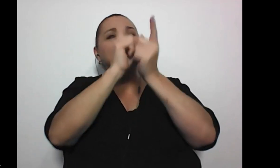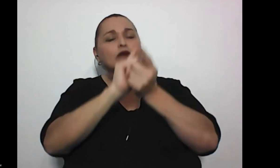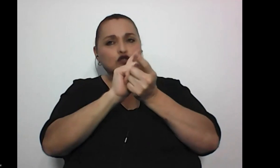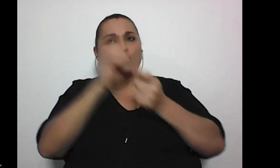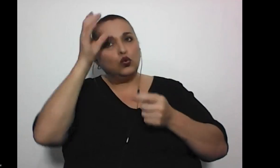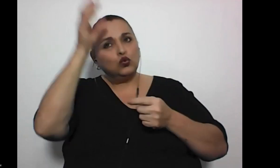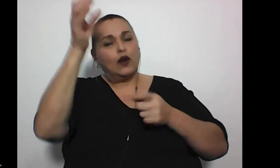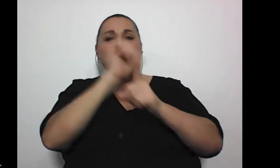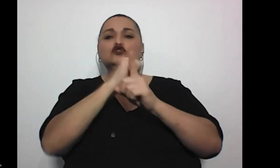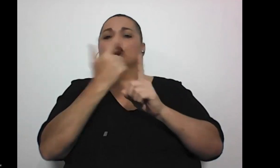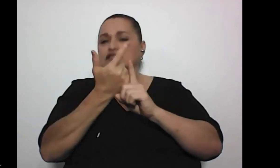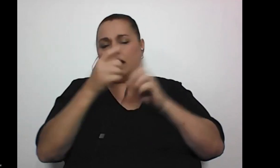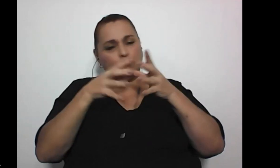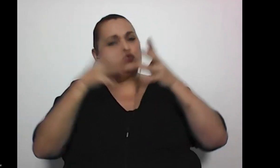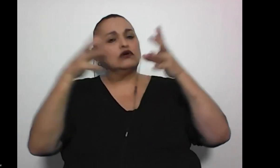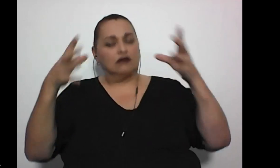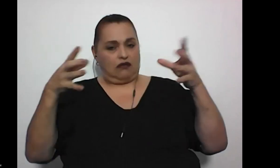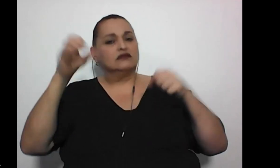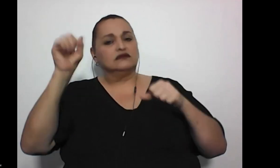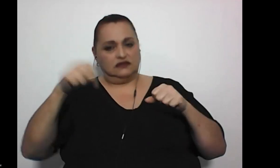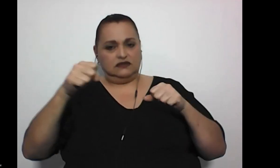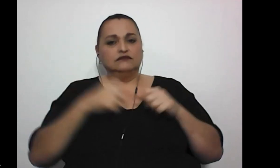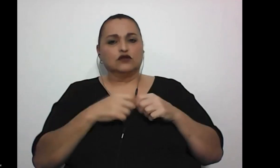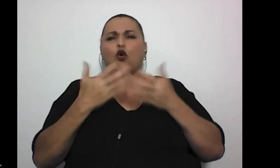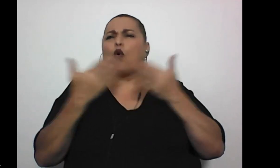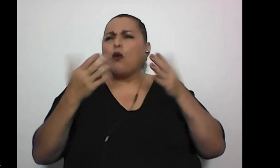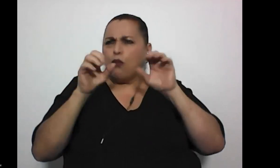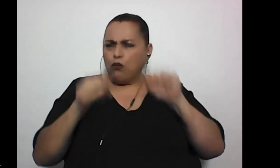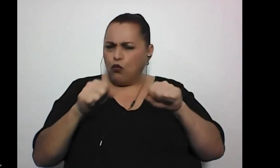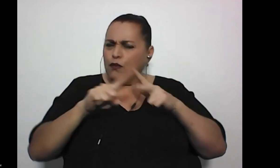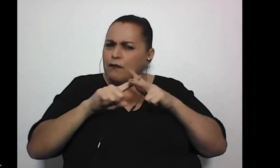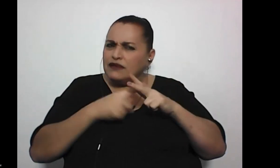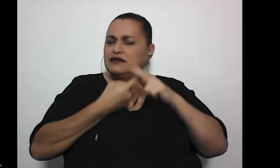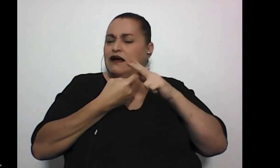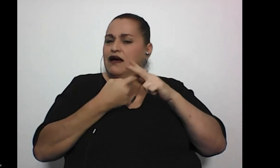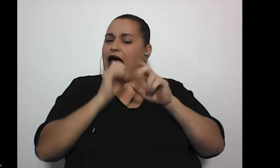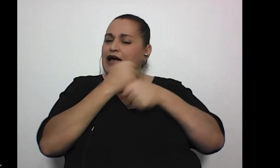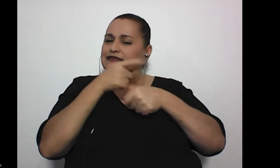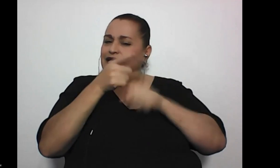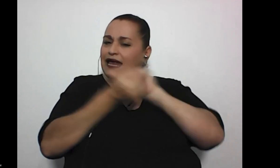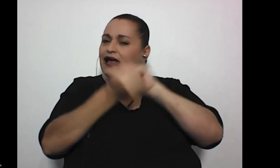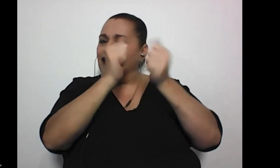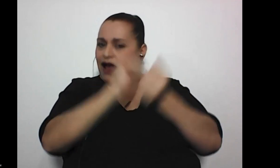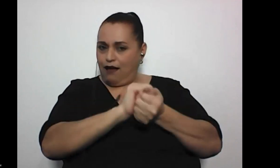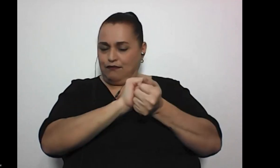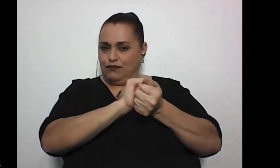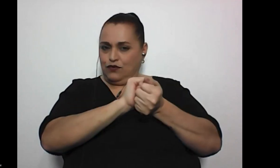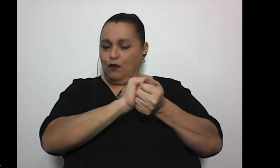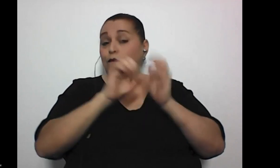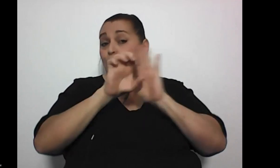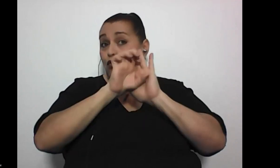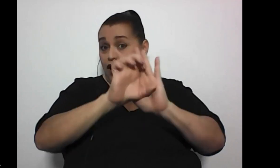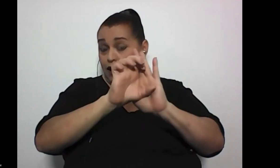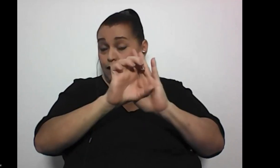y social enorme, ¿verdad? ¿Cómo podemos empezar a realizar este cambio? Yo creo que, por ejemplo,